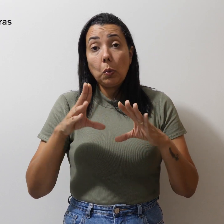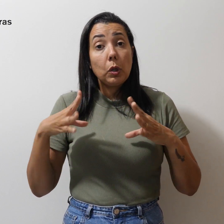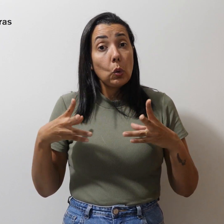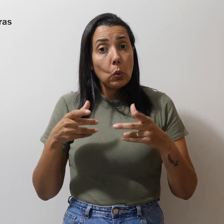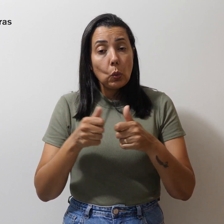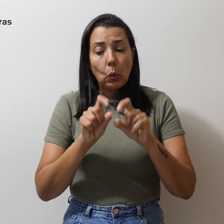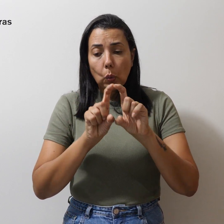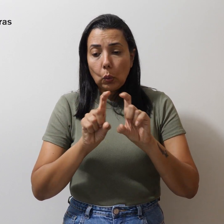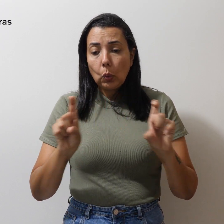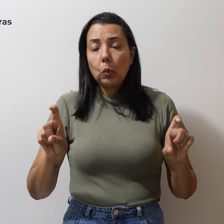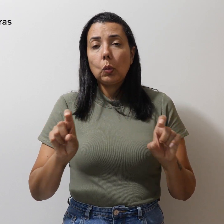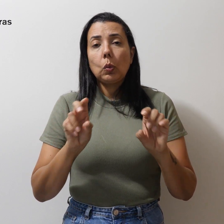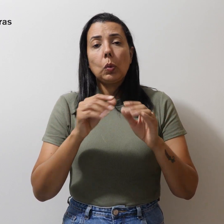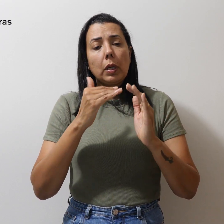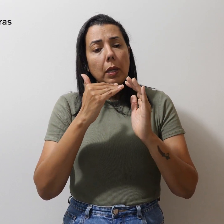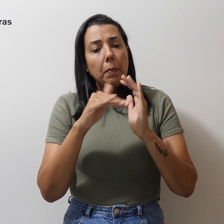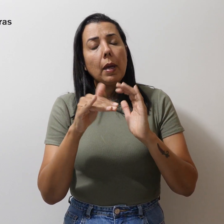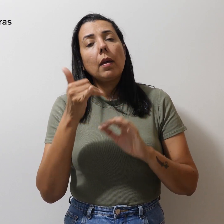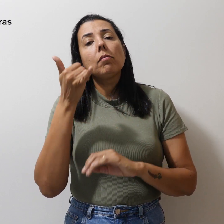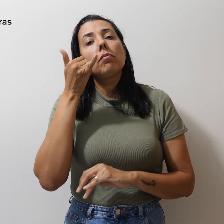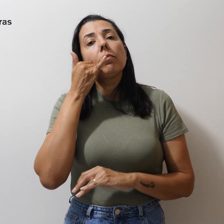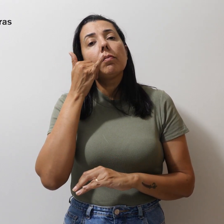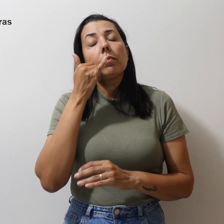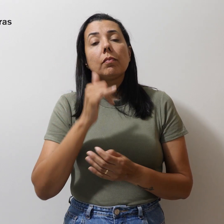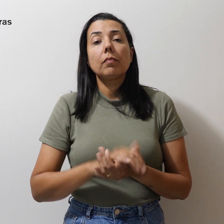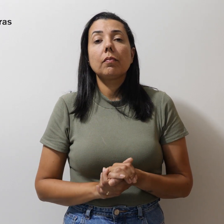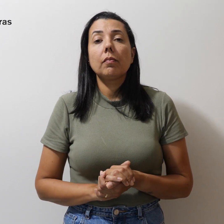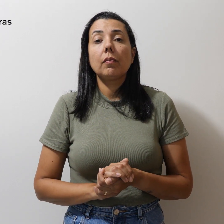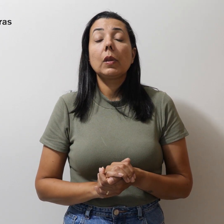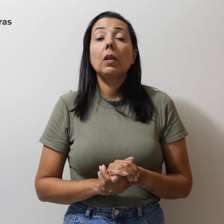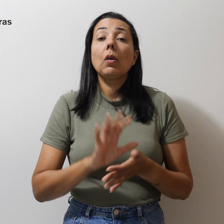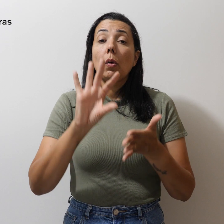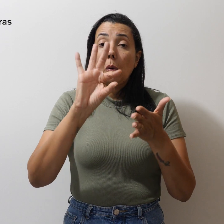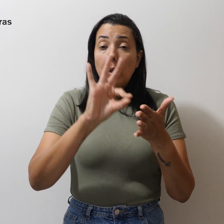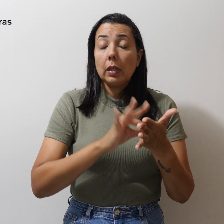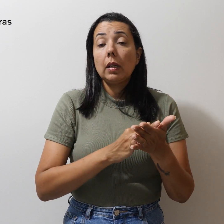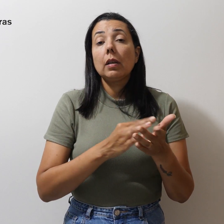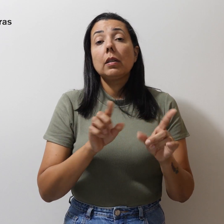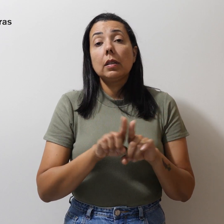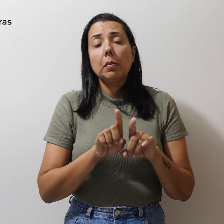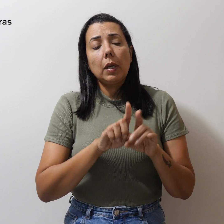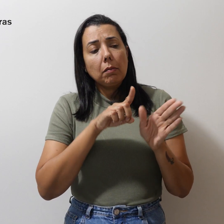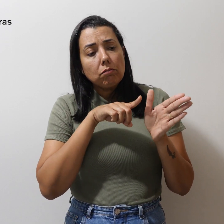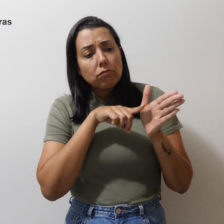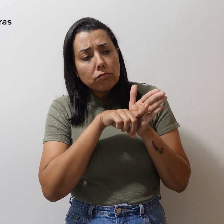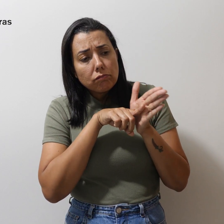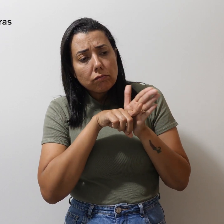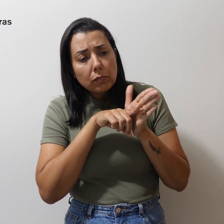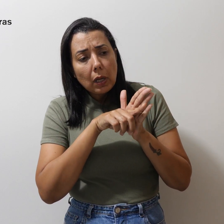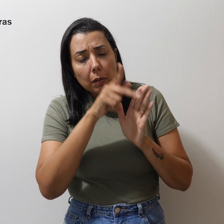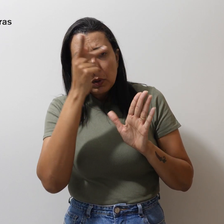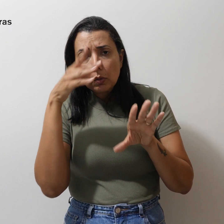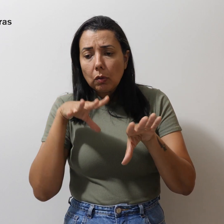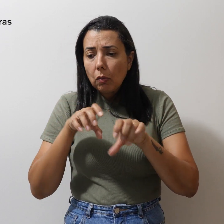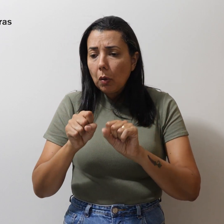e e-mail e telefone. O cadastro servirá de consulta aos formadores do curso,